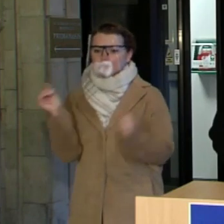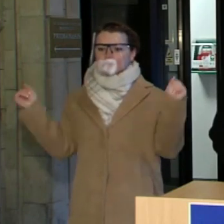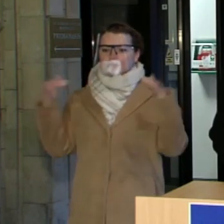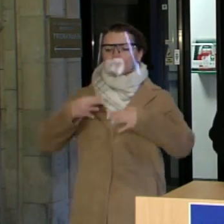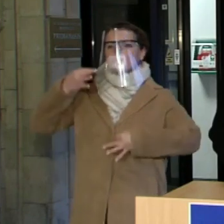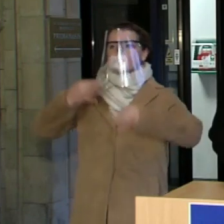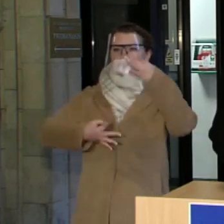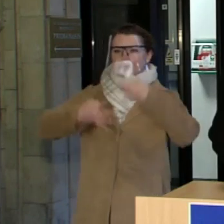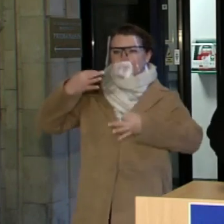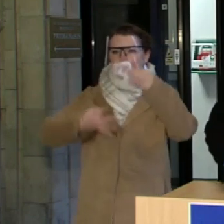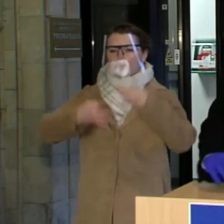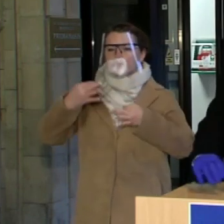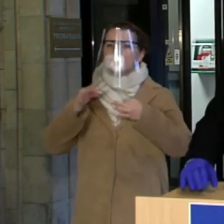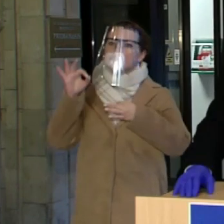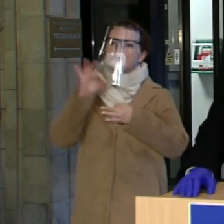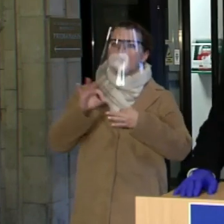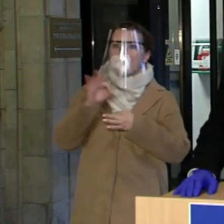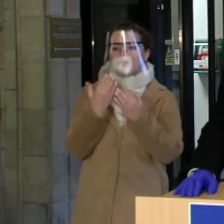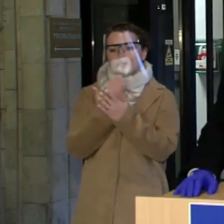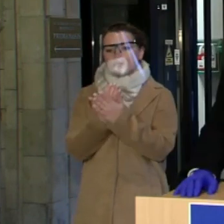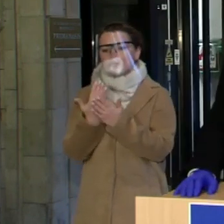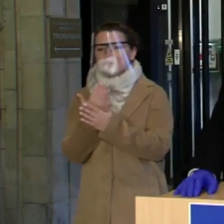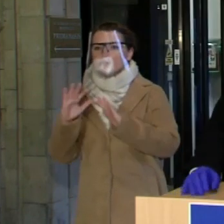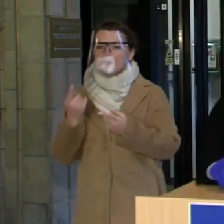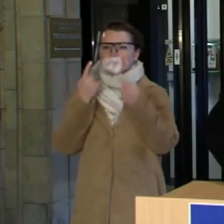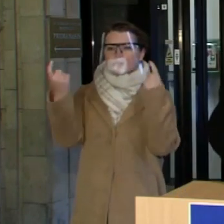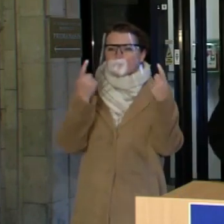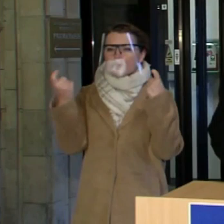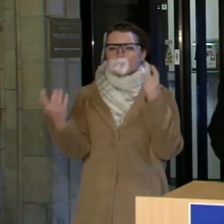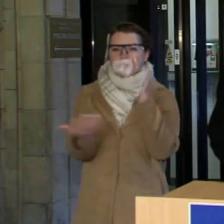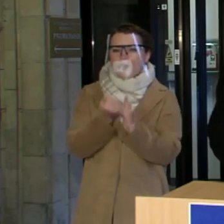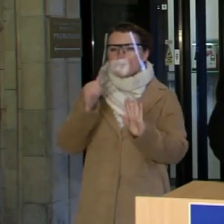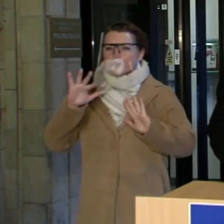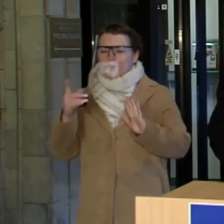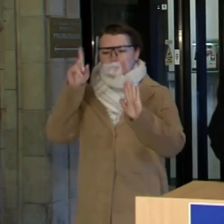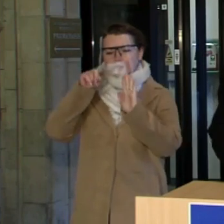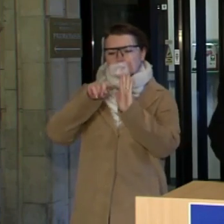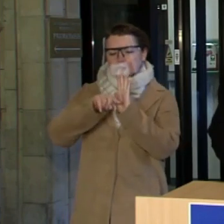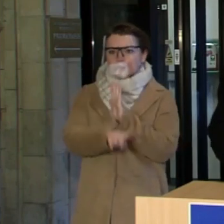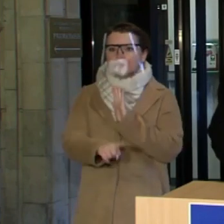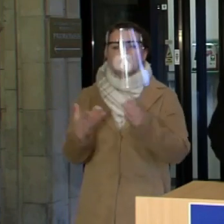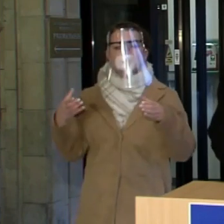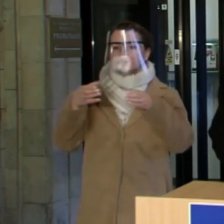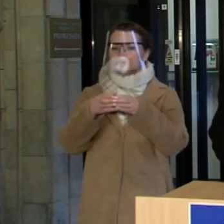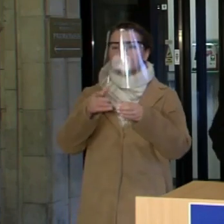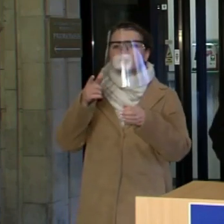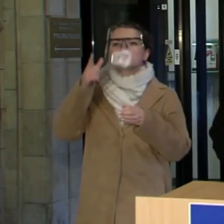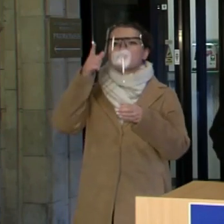pašius aktualiausius įvykius, įvertindamas naujausią informaciją. Iš tikrųjų, toks štabas atsirado